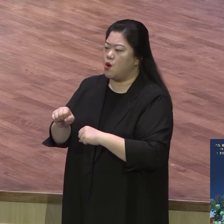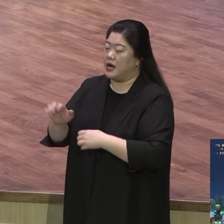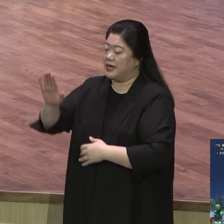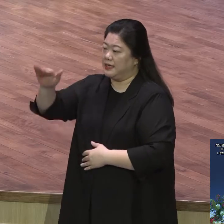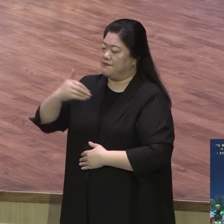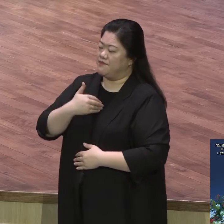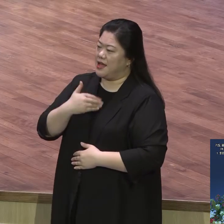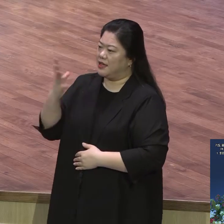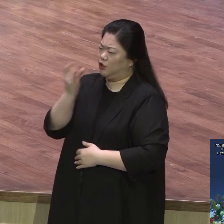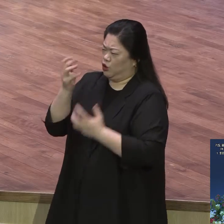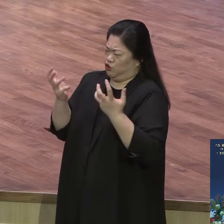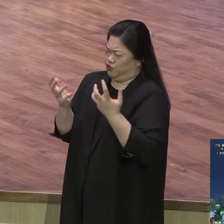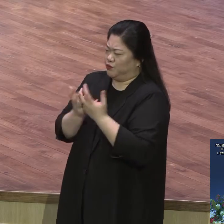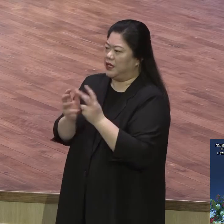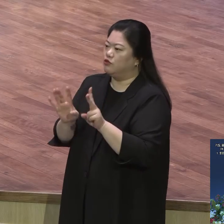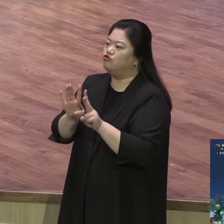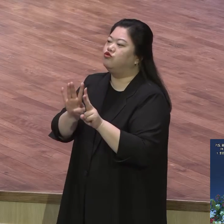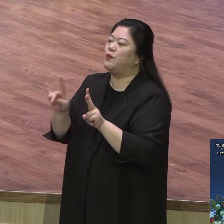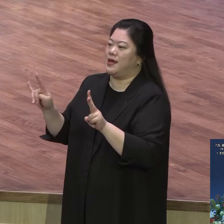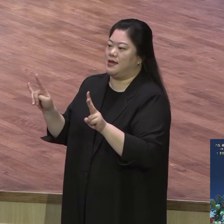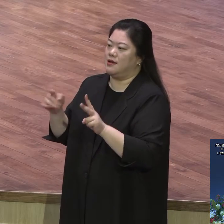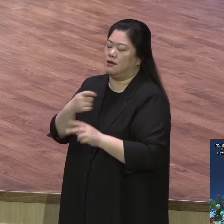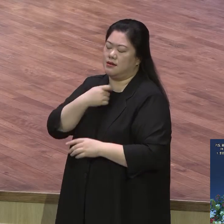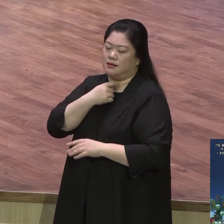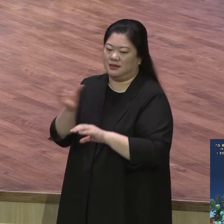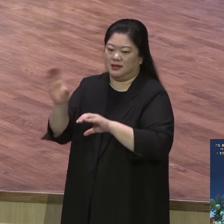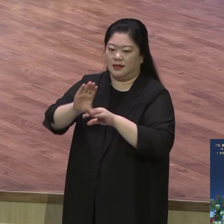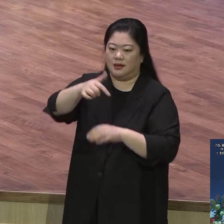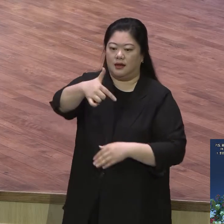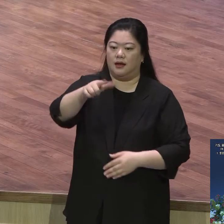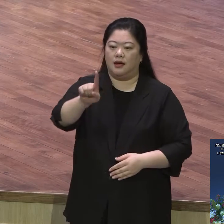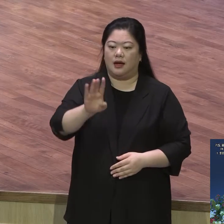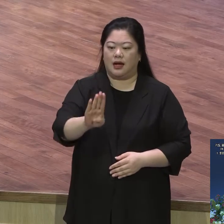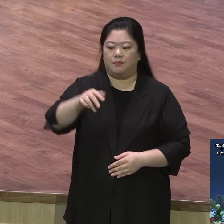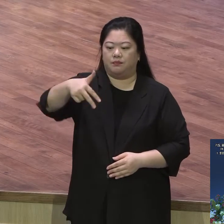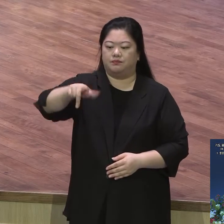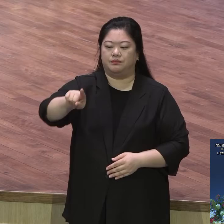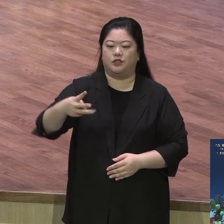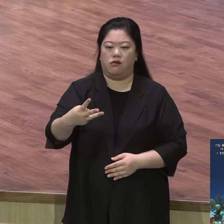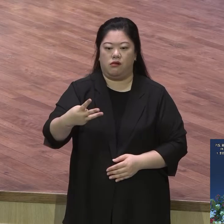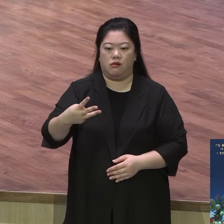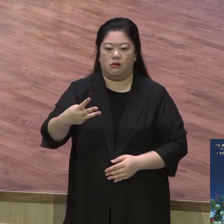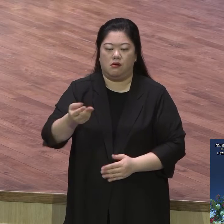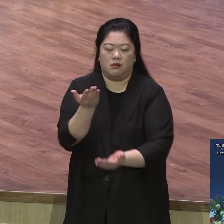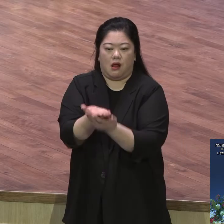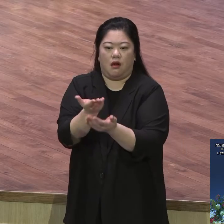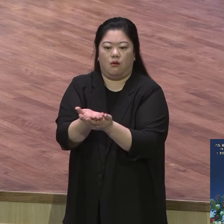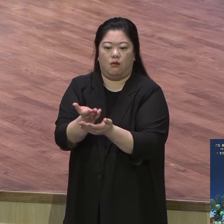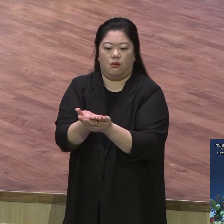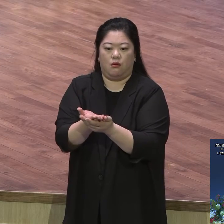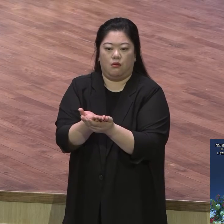능력만 갑줄로 임하게 되면 모든 거 다 가질 수 있습니까 아멘